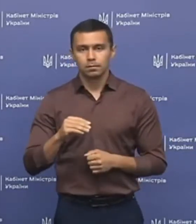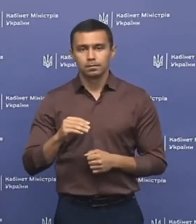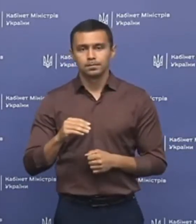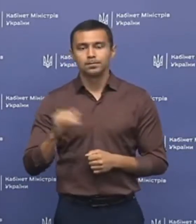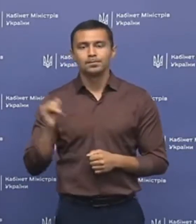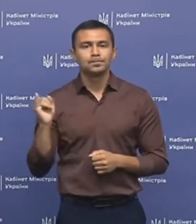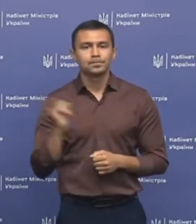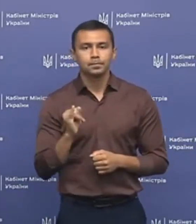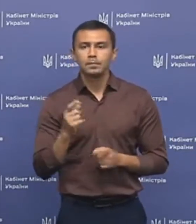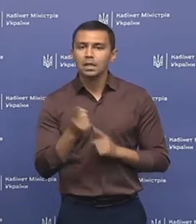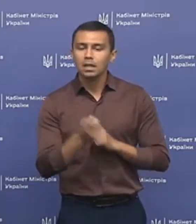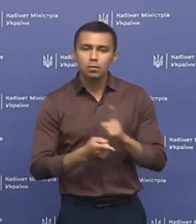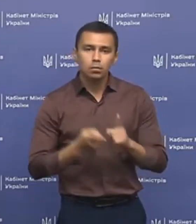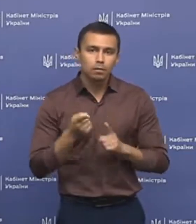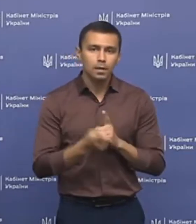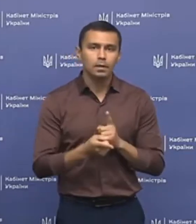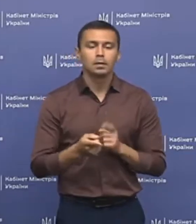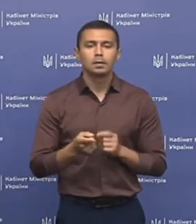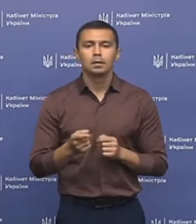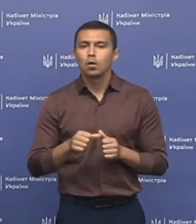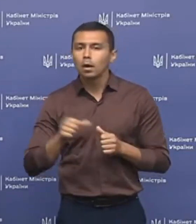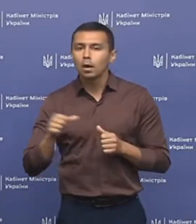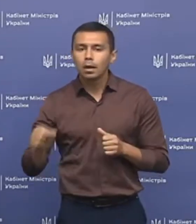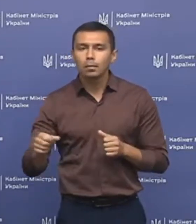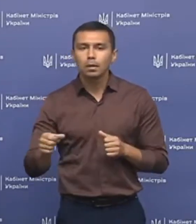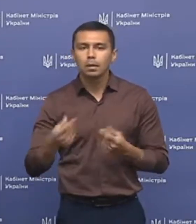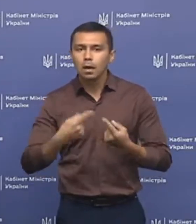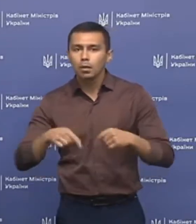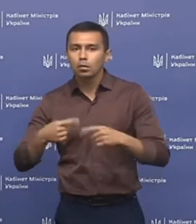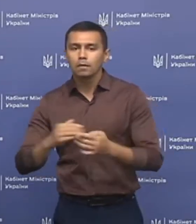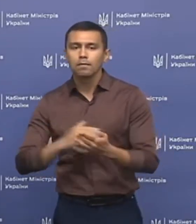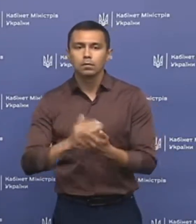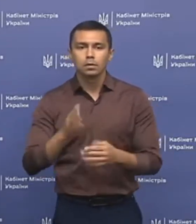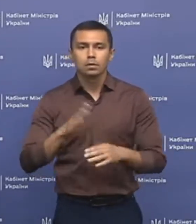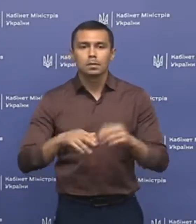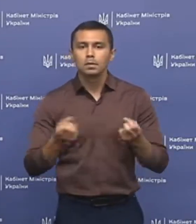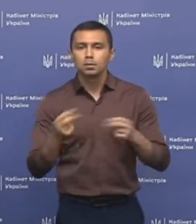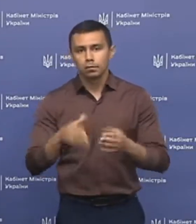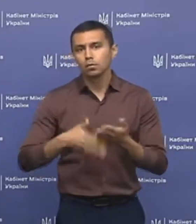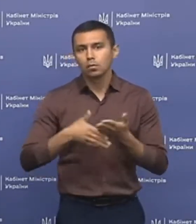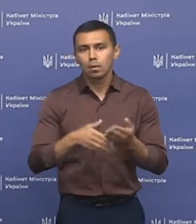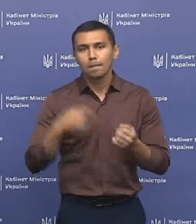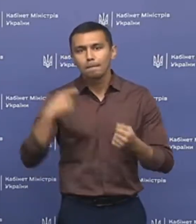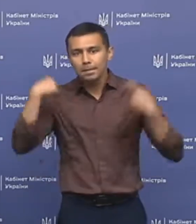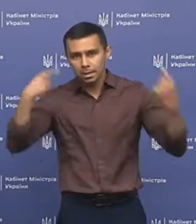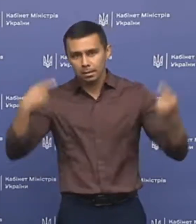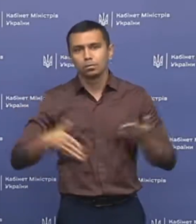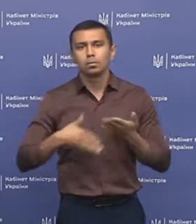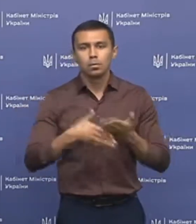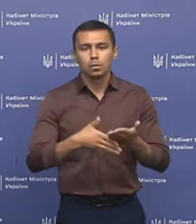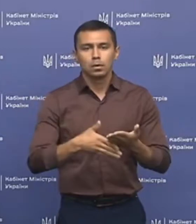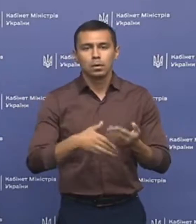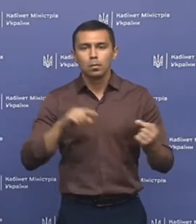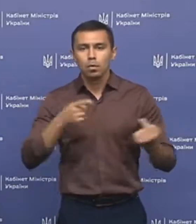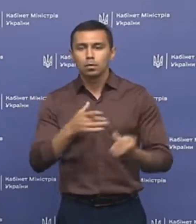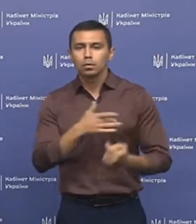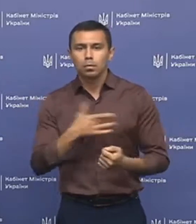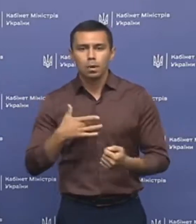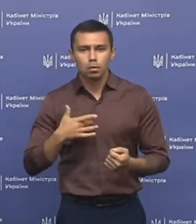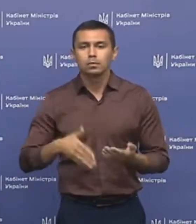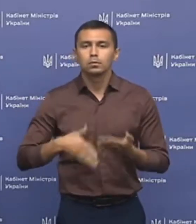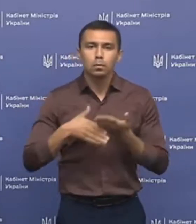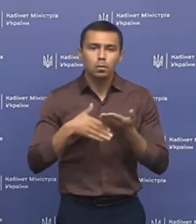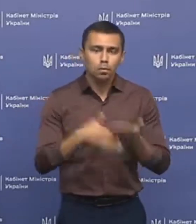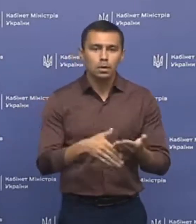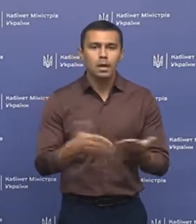реформування окремих галузей, високоспеціалізованої допомоги, психіатричної допомоги, протитиберкульозної